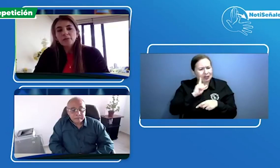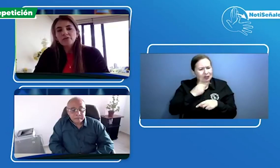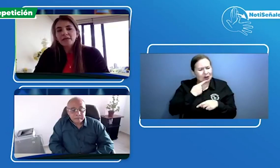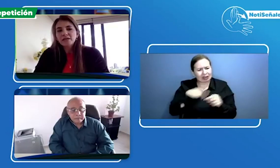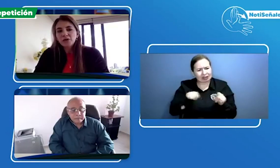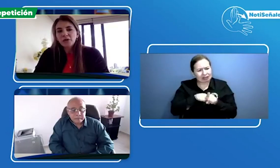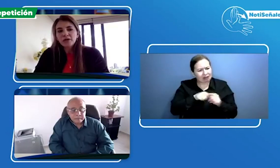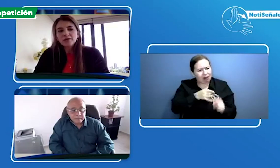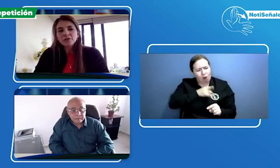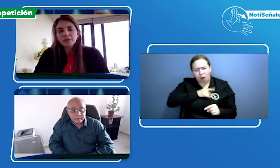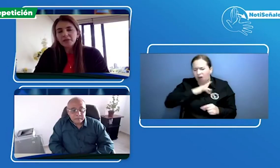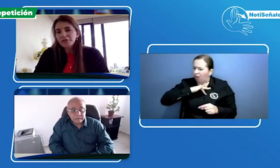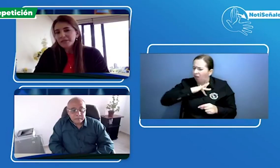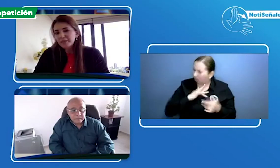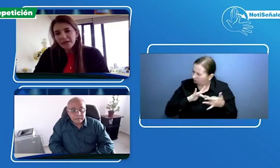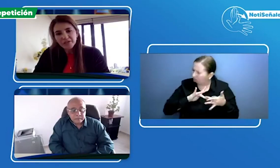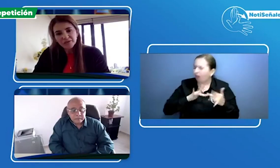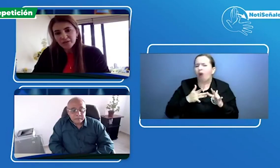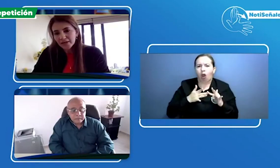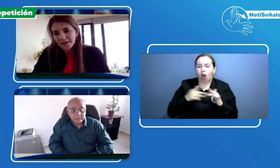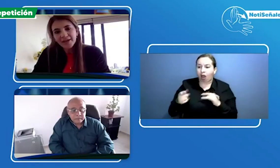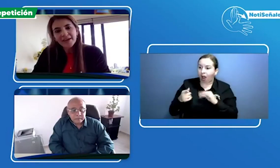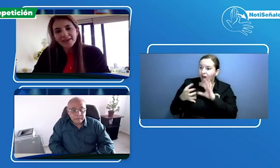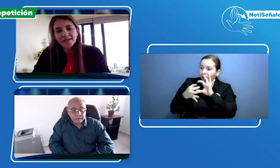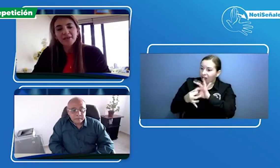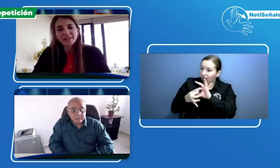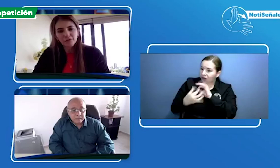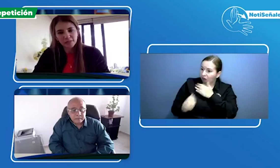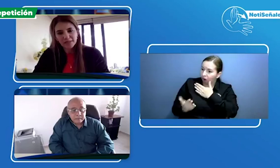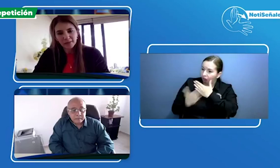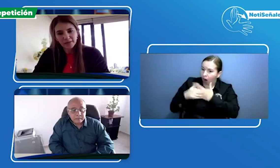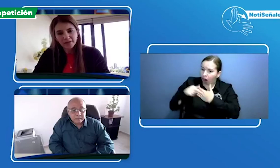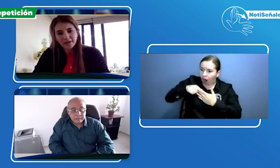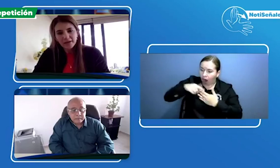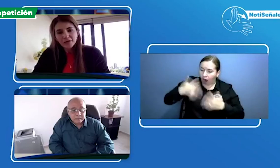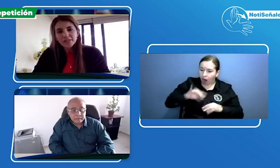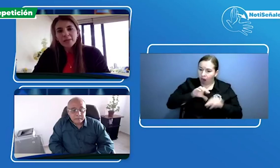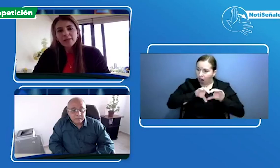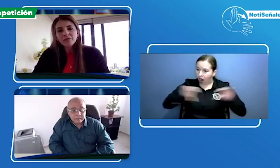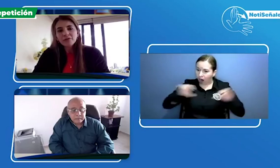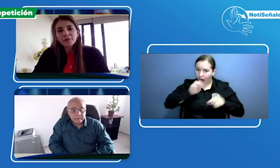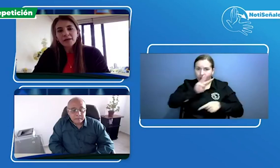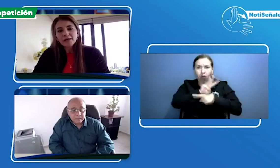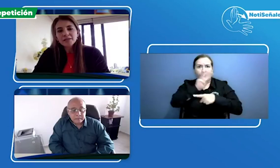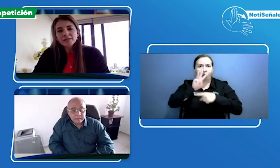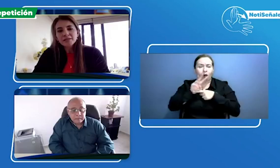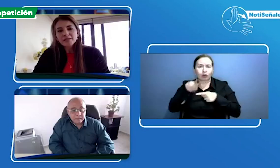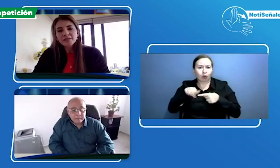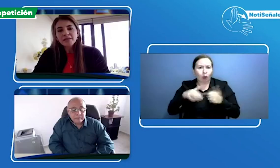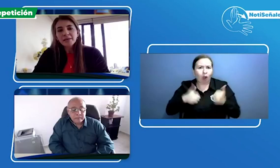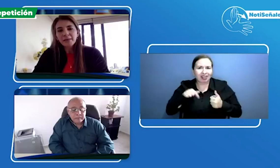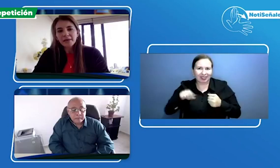pues FENASCOL nos plantó esta maravillosa idea que es la plataforma Servir. Nuestra plataforma Servir